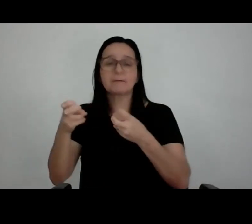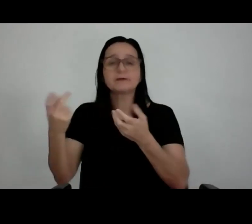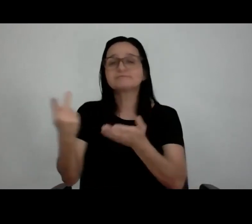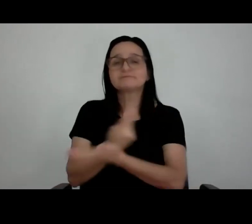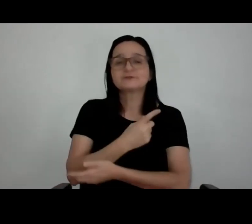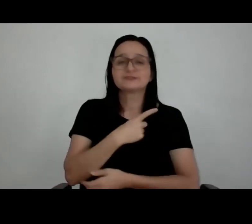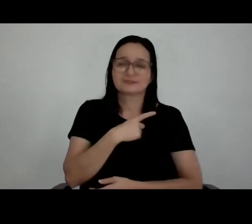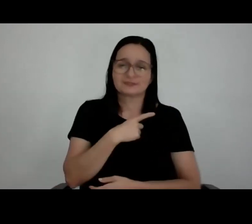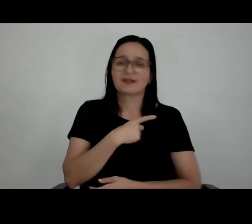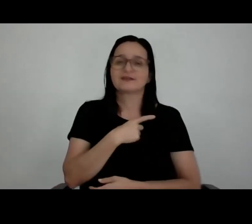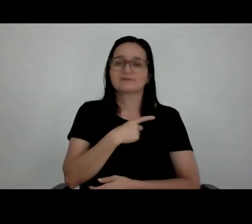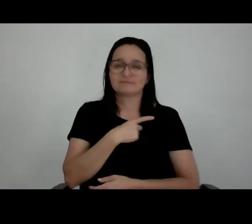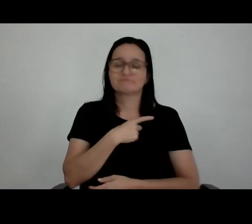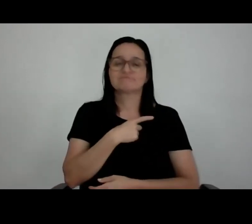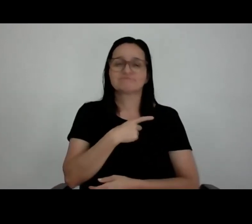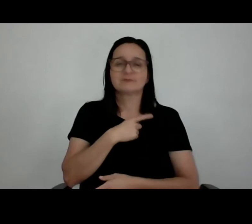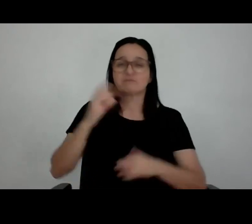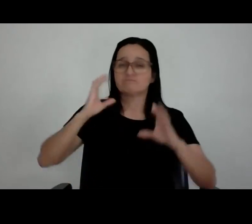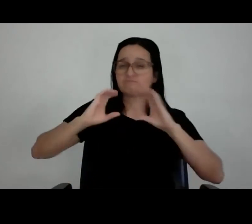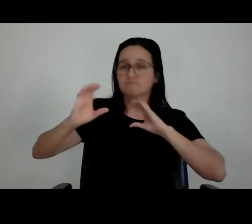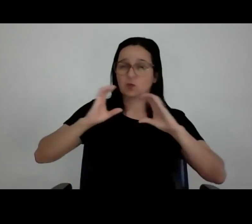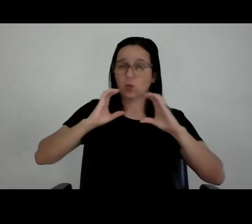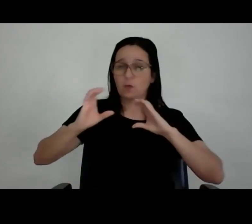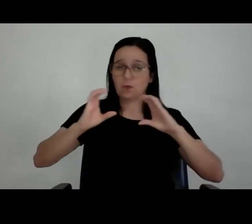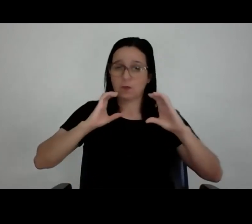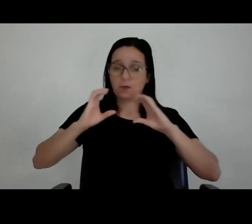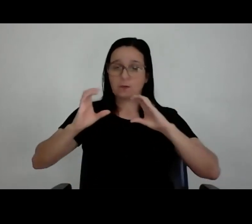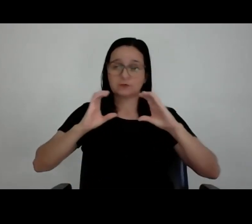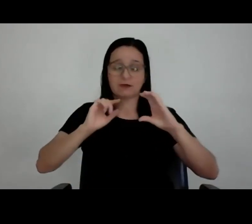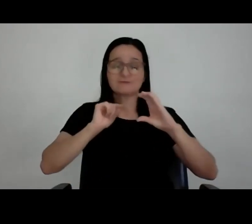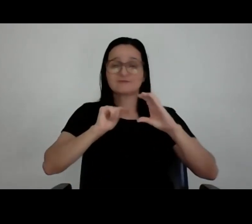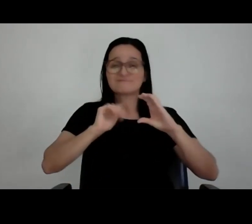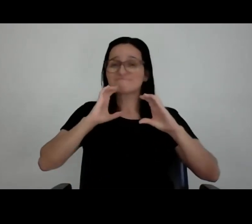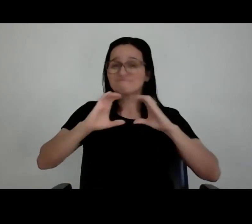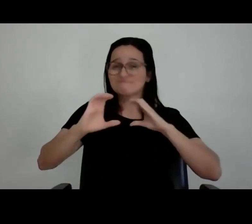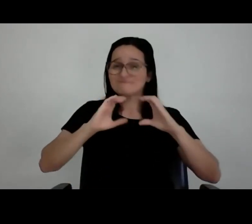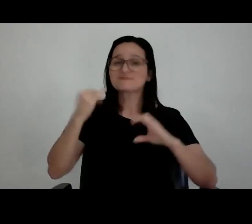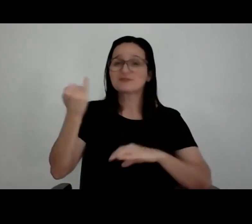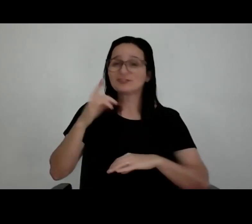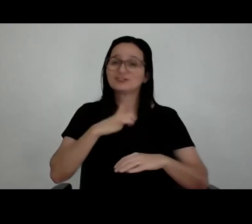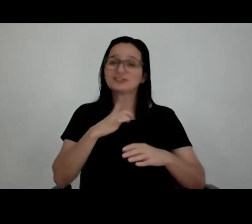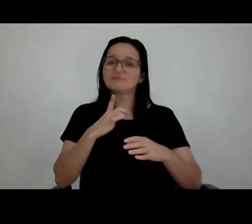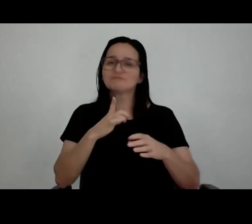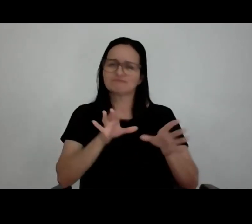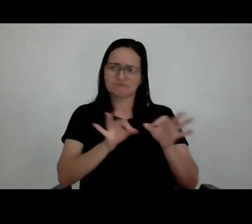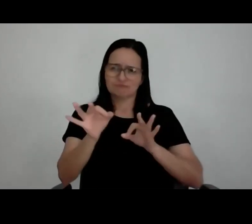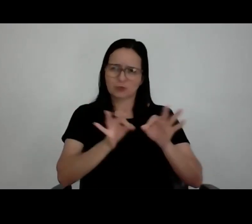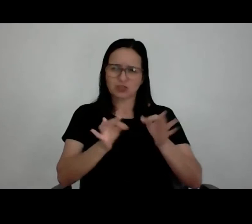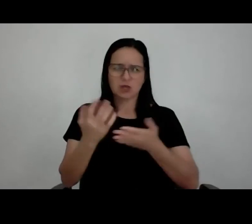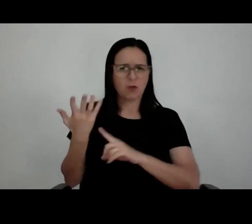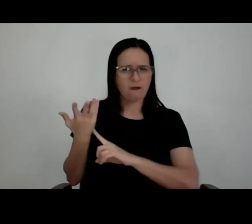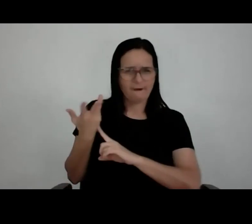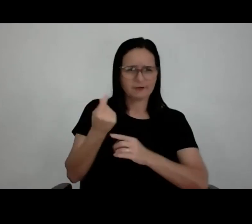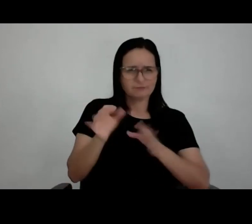Ou seja, essa parte, a comunicação para a gente está muito... A gente, quando pensa um projeto, antes de pensar na arte, gente pensa